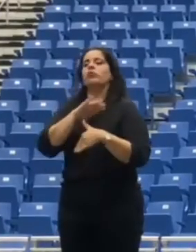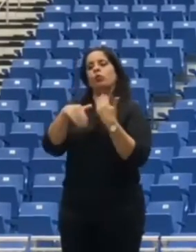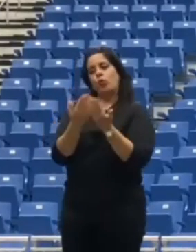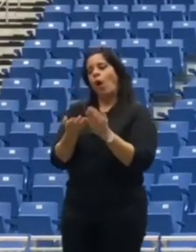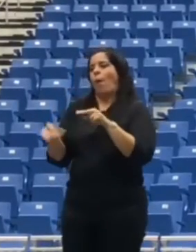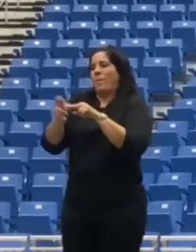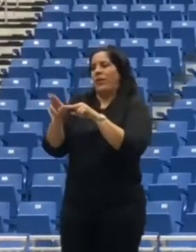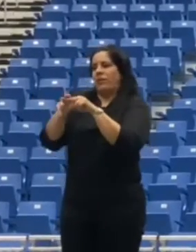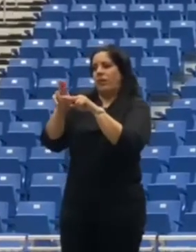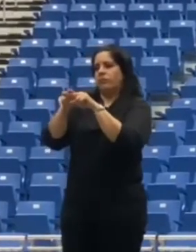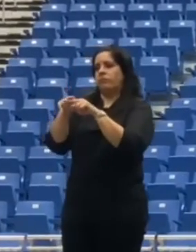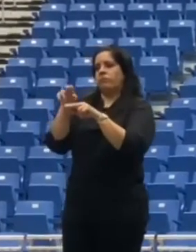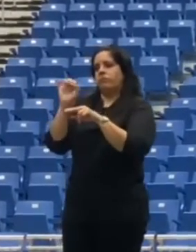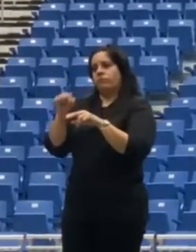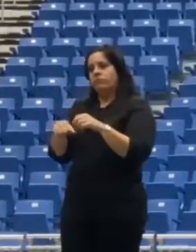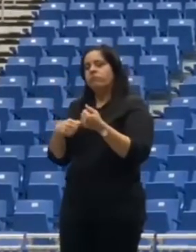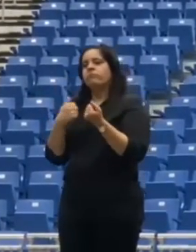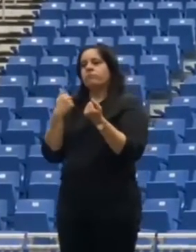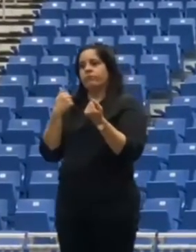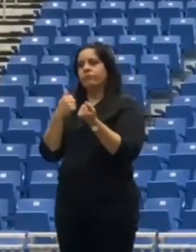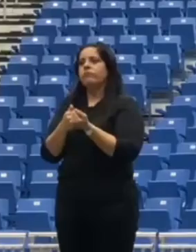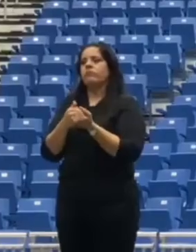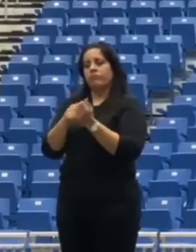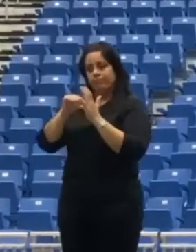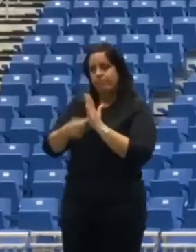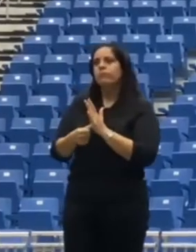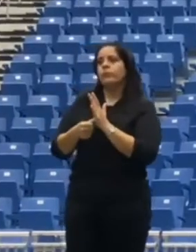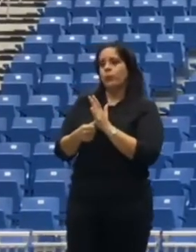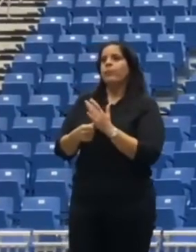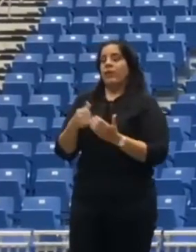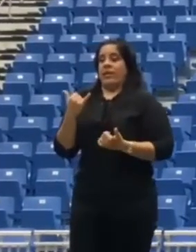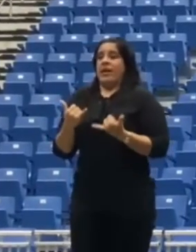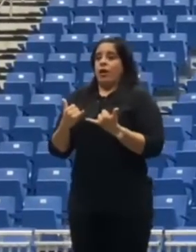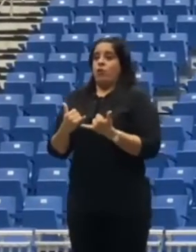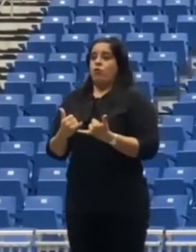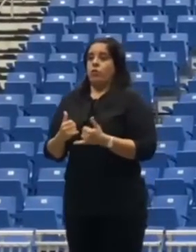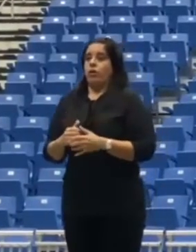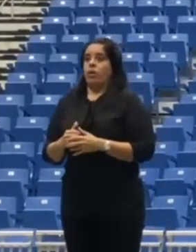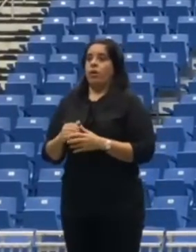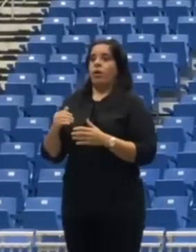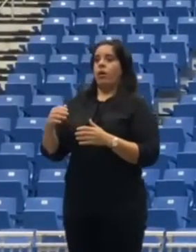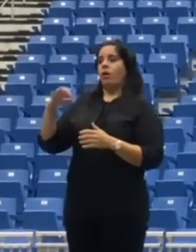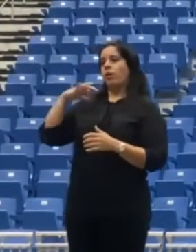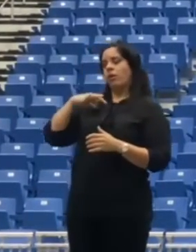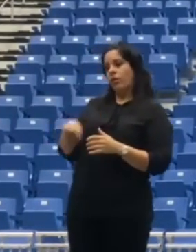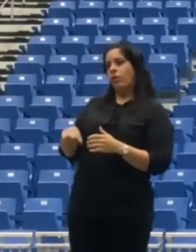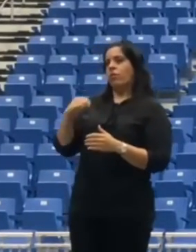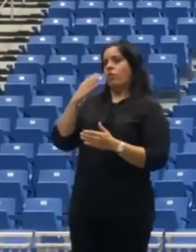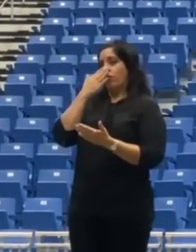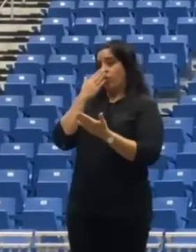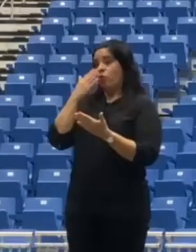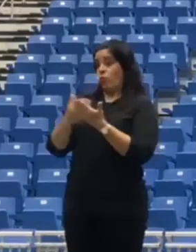ir aumentando y de los incentivos si es importante que los recalquemos si ahora viene a través de los nuevos fondos vamos a crear una serie de